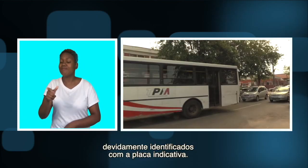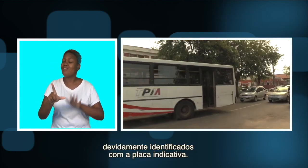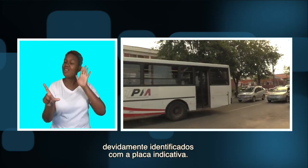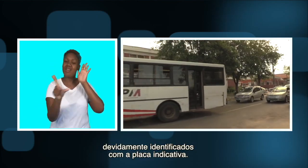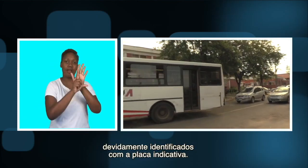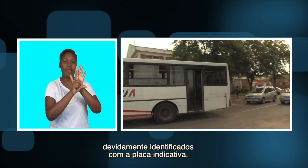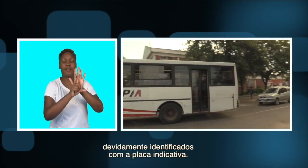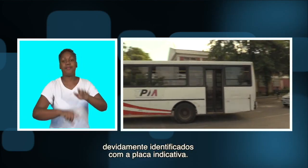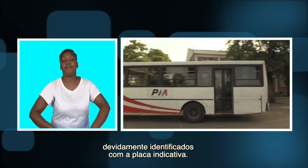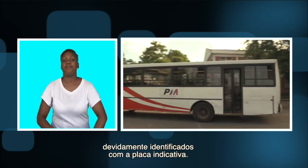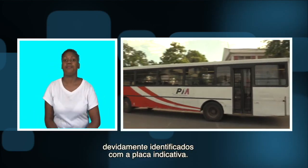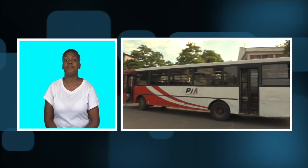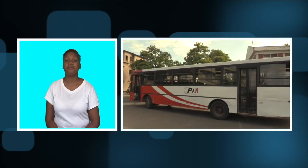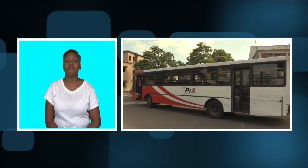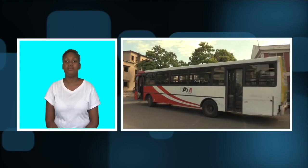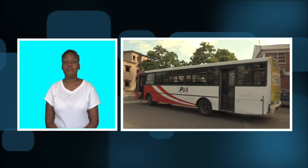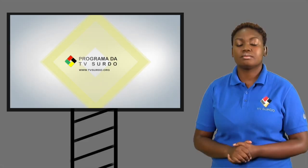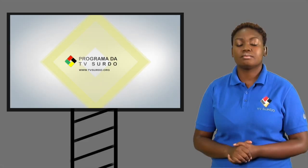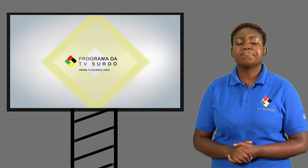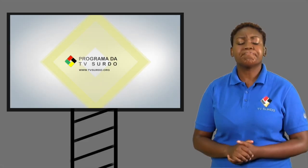identificados com a placa indicativa.